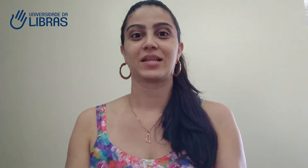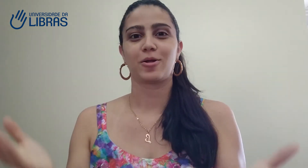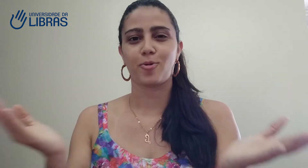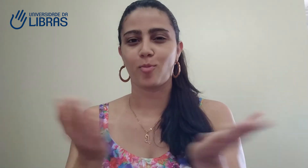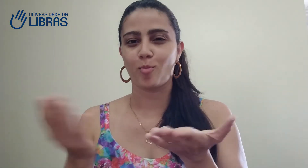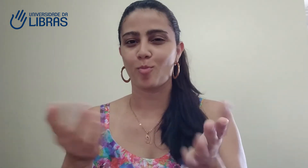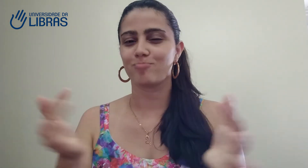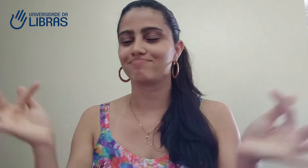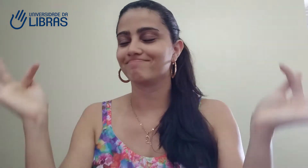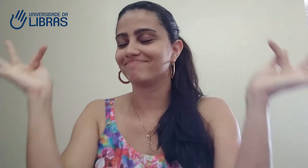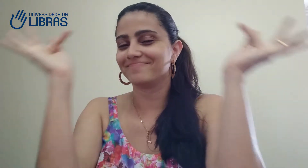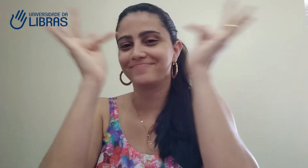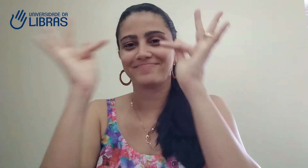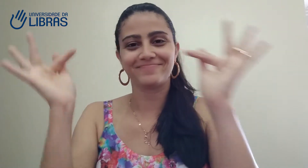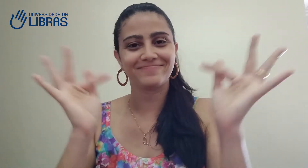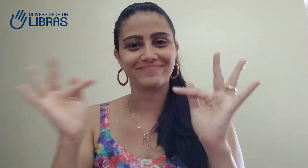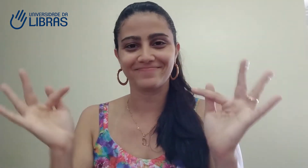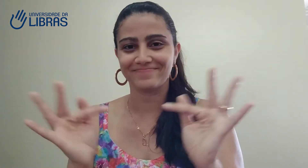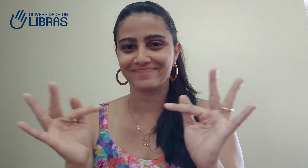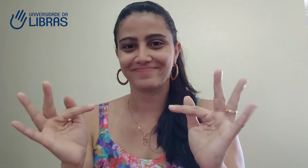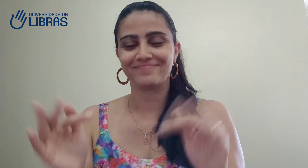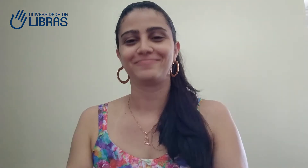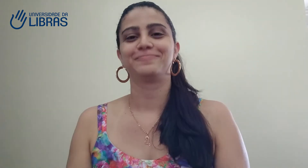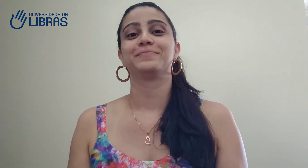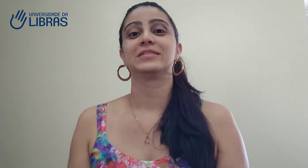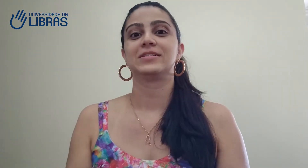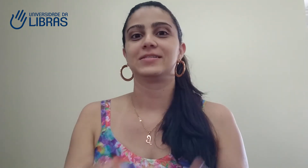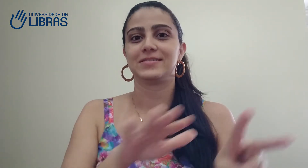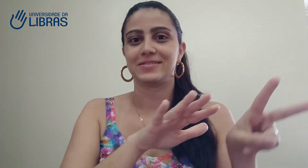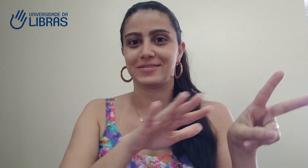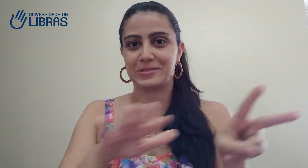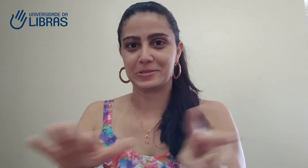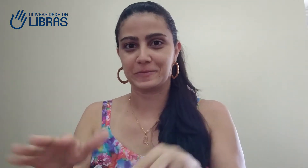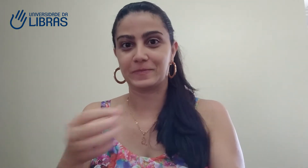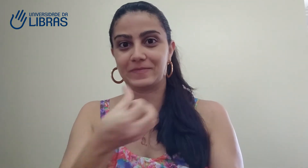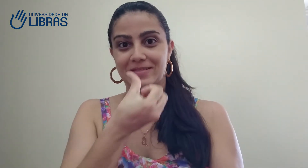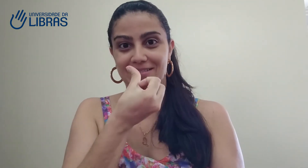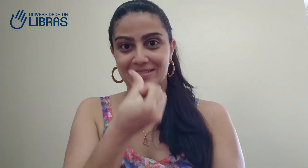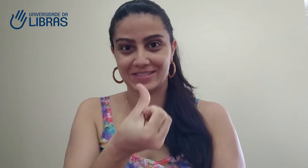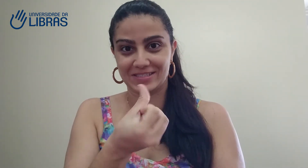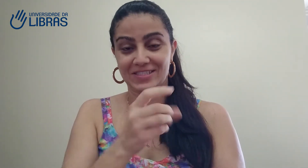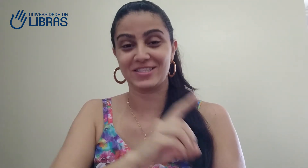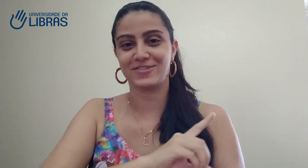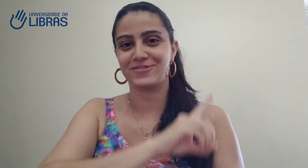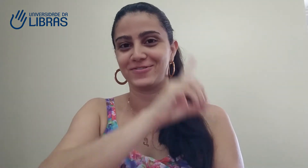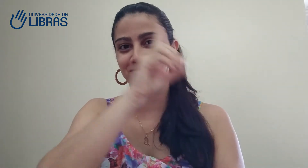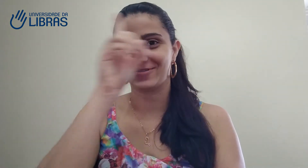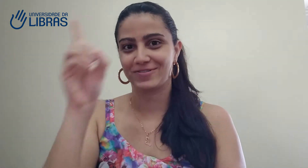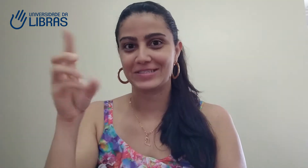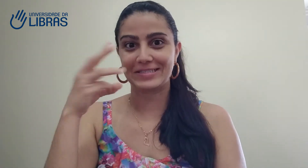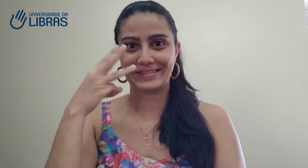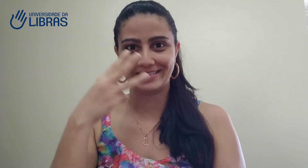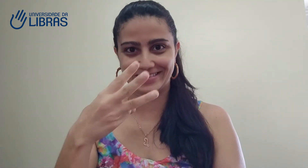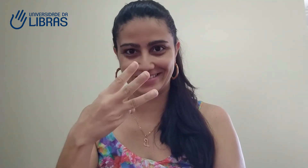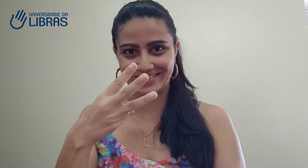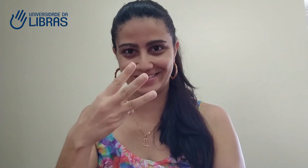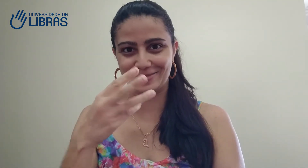Olá, tudo bom? Hoje eu estou tão feliz. Estou na semana 6, dia 3.